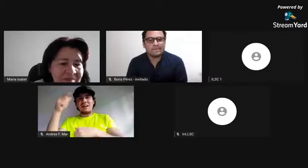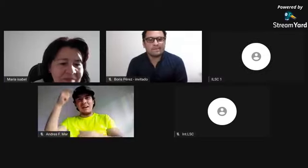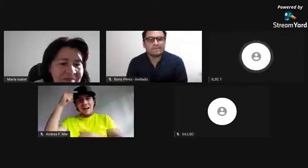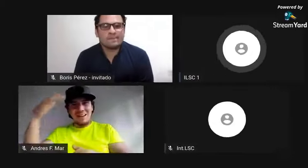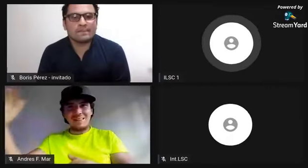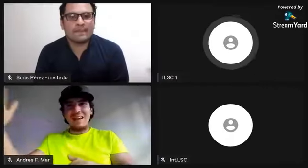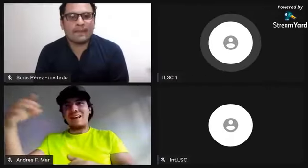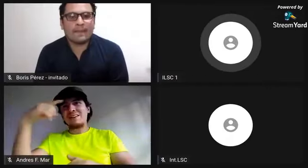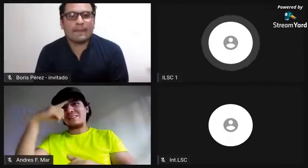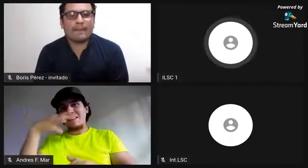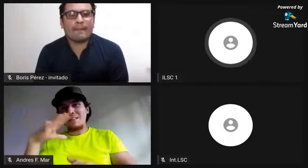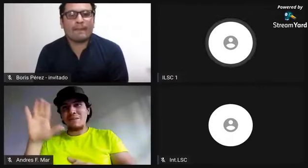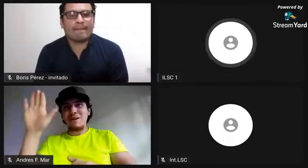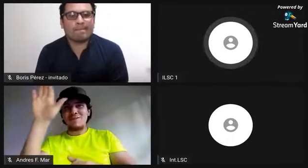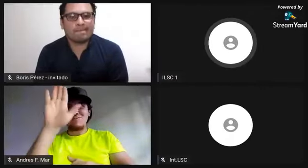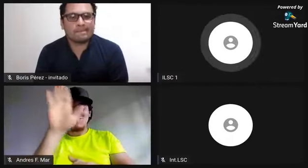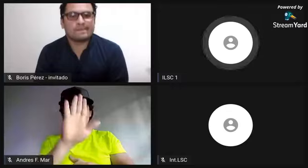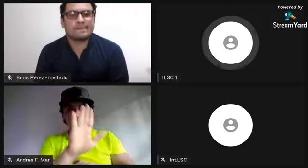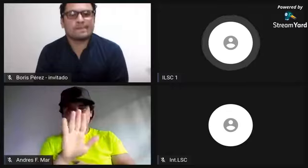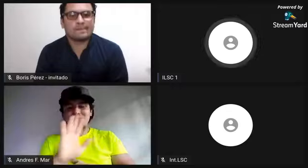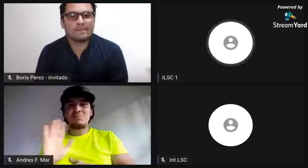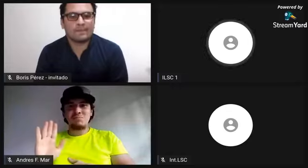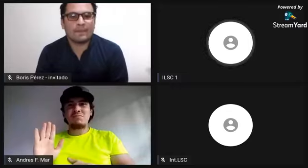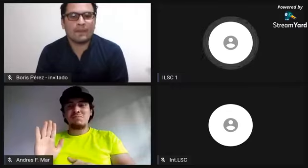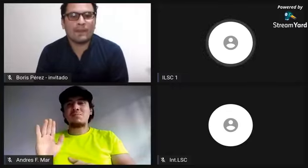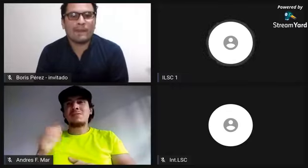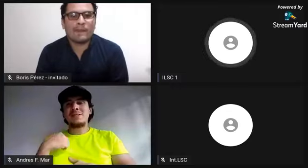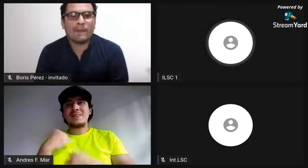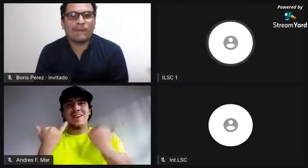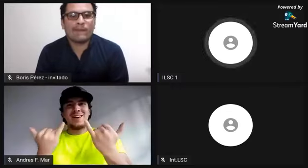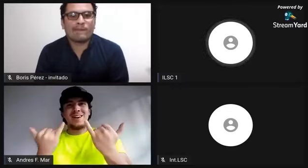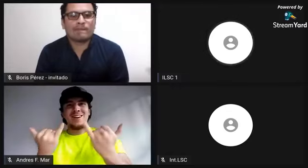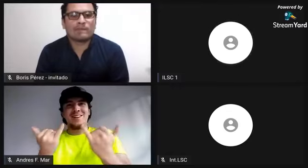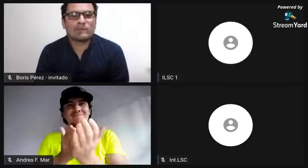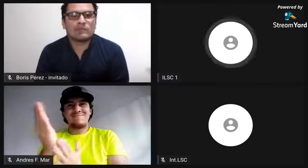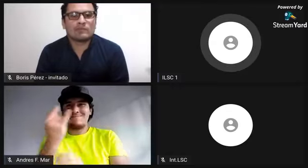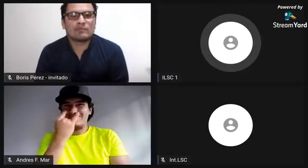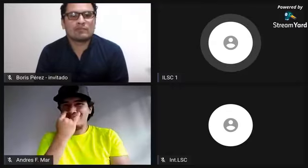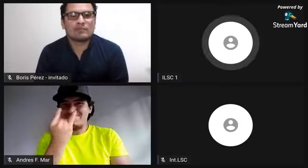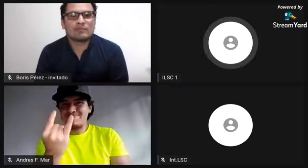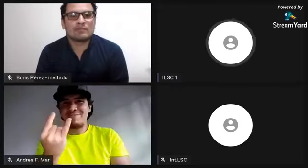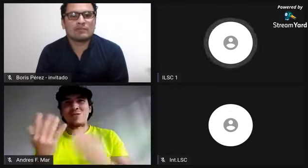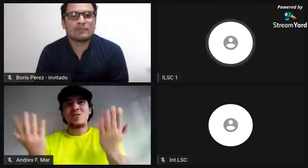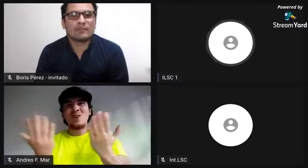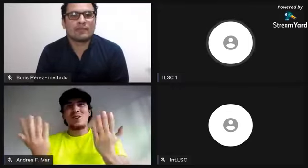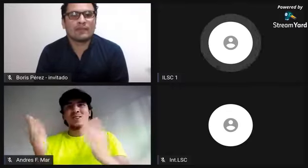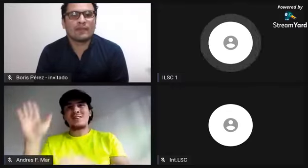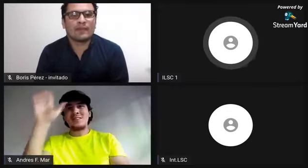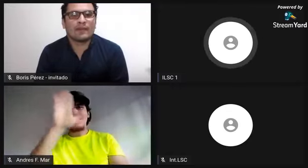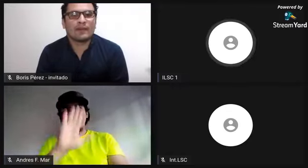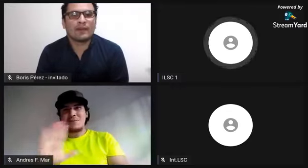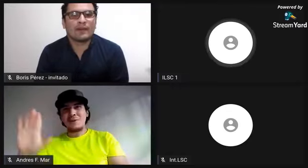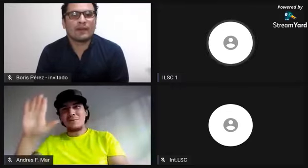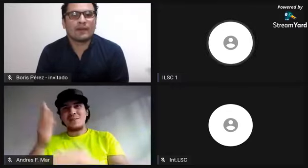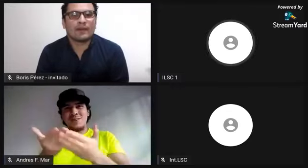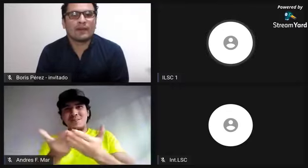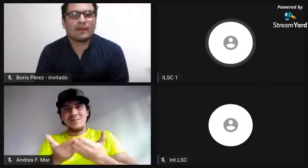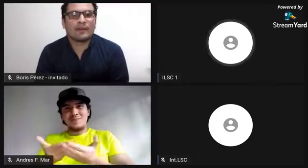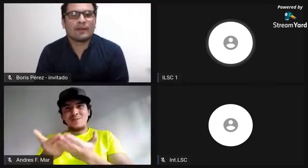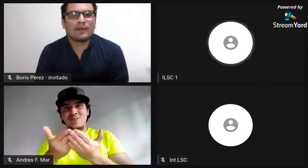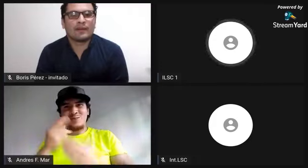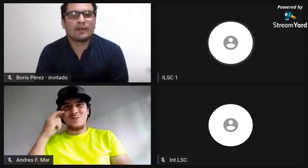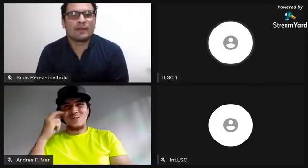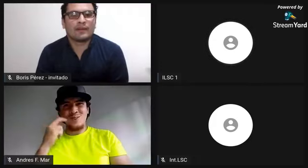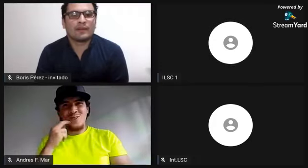Y simplemente, como muchos de ustedes saben, en la costa caribe, hacia esos lados del país, del